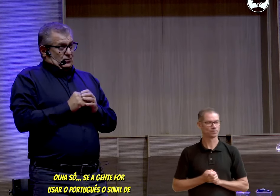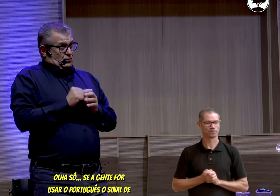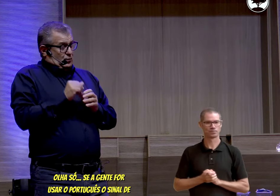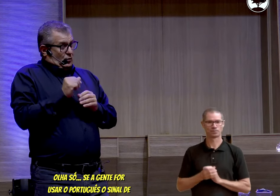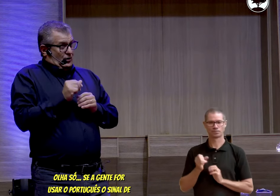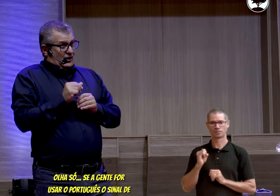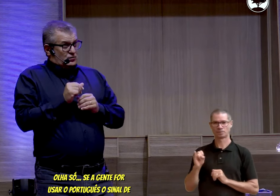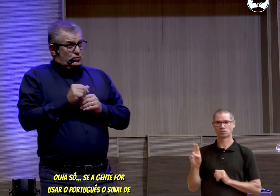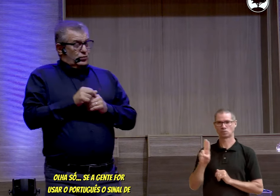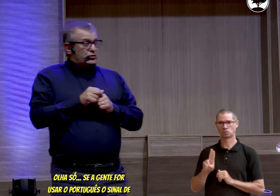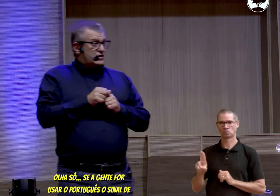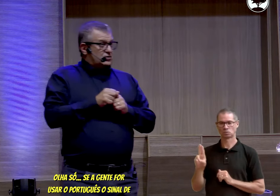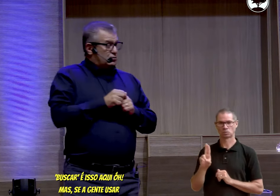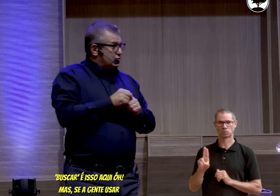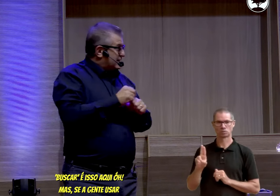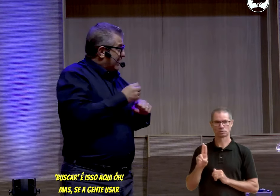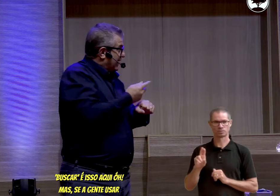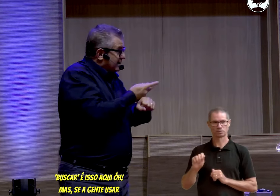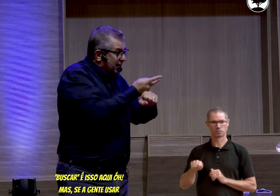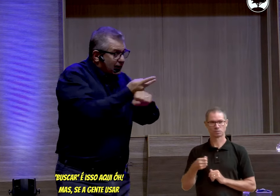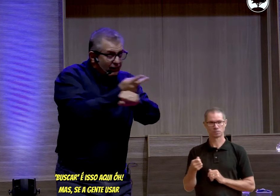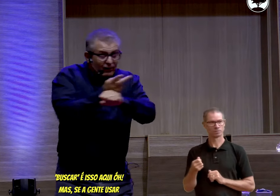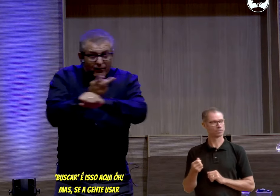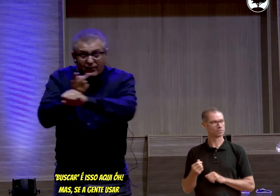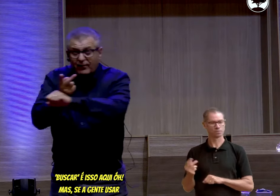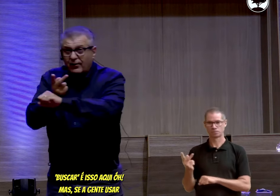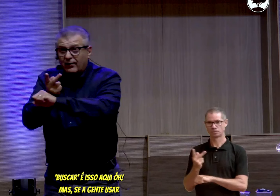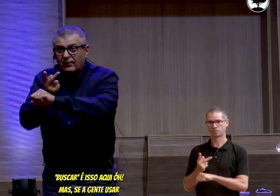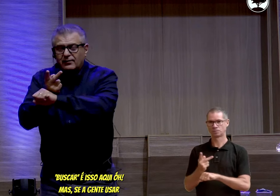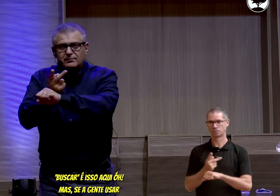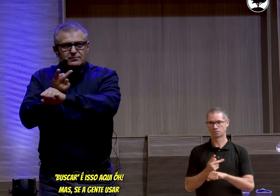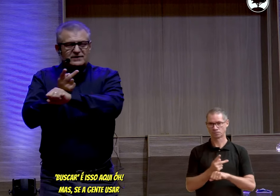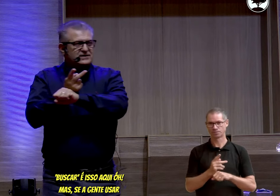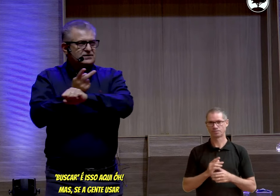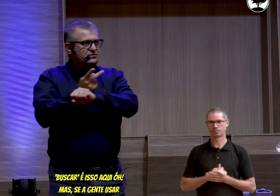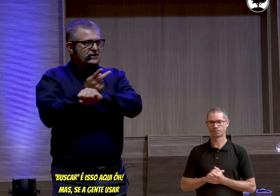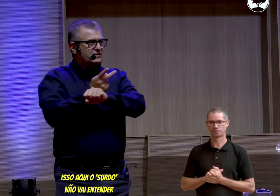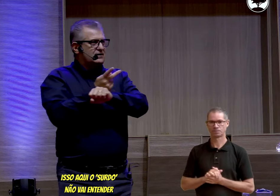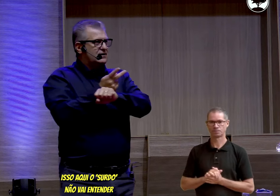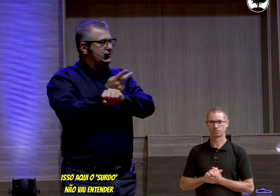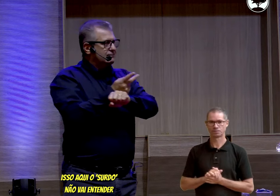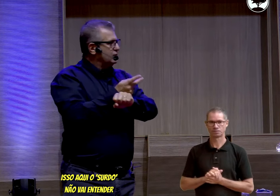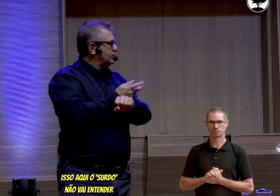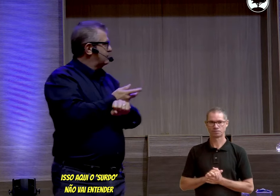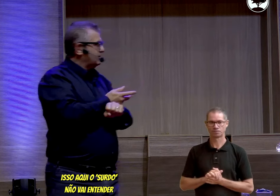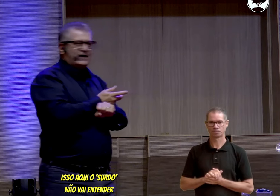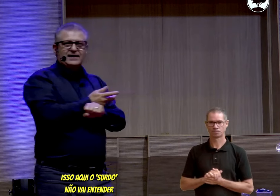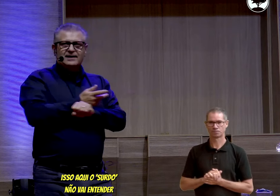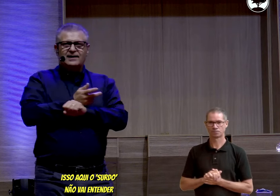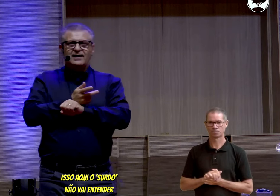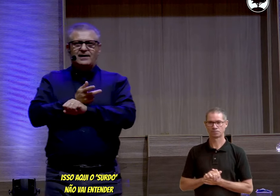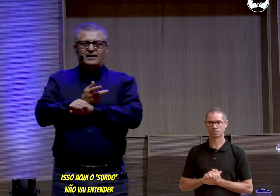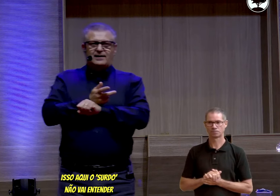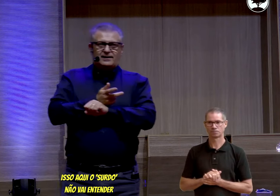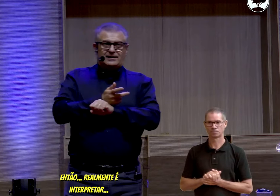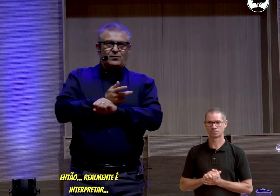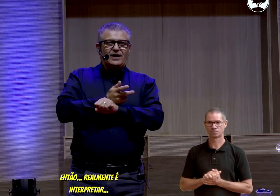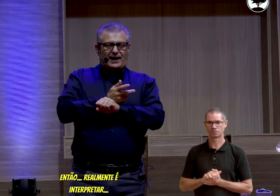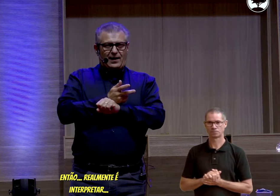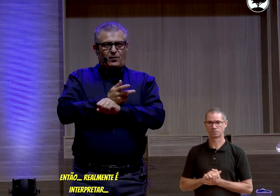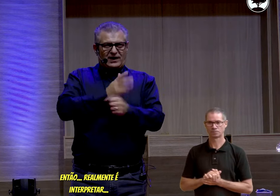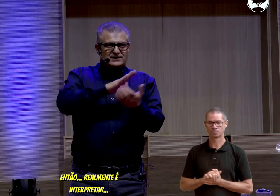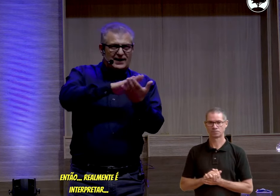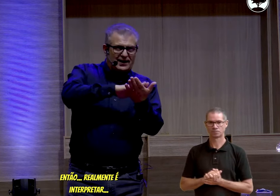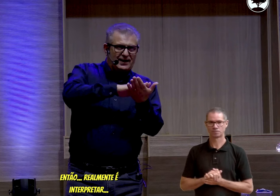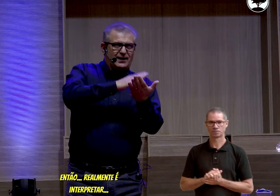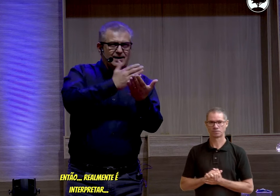for usar o português, o sinal de buscar é isso aqui, ó, mas se a gente usar isso aqui, o surdo não vai entender, então,